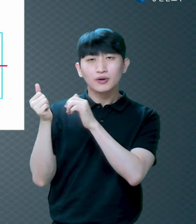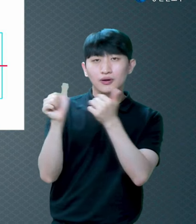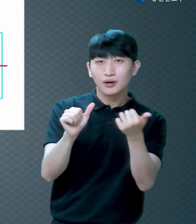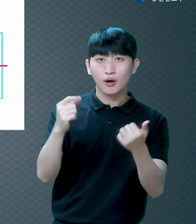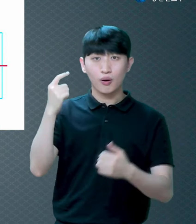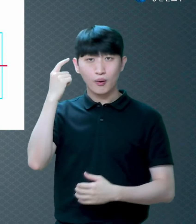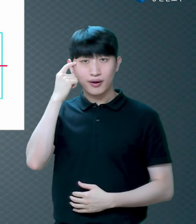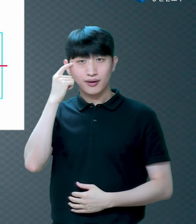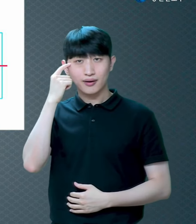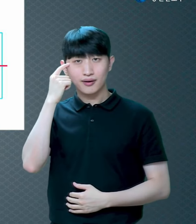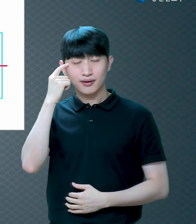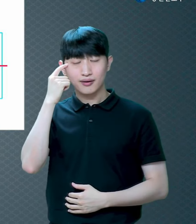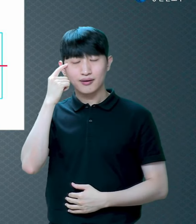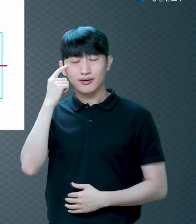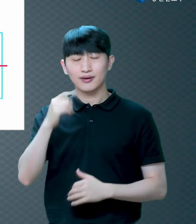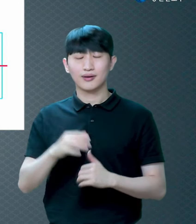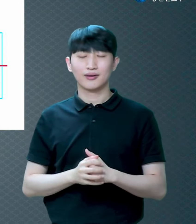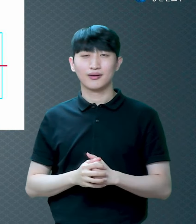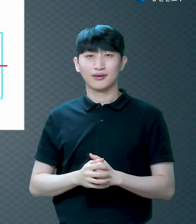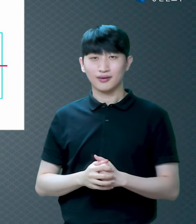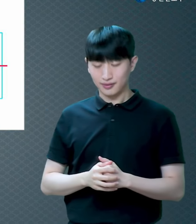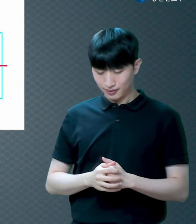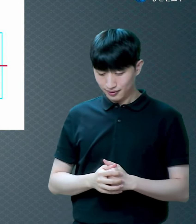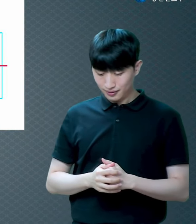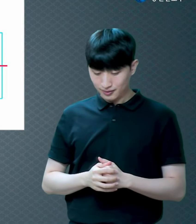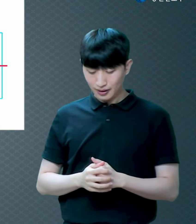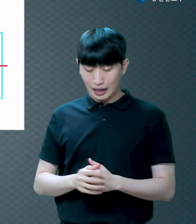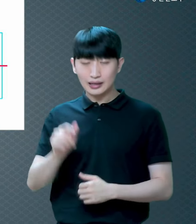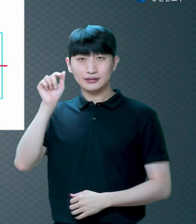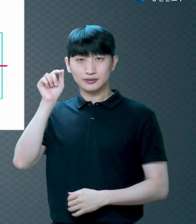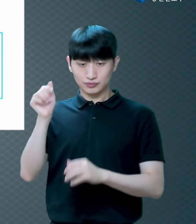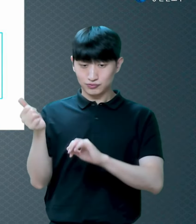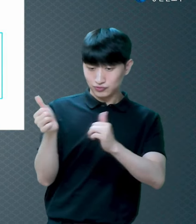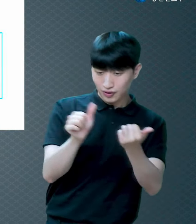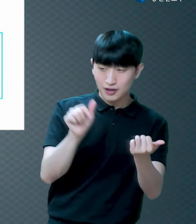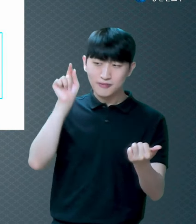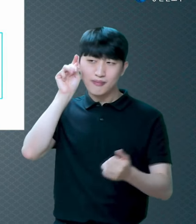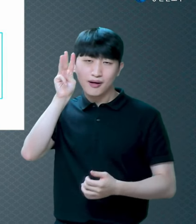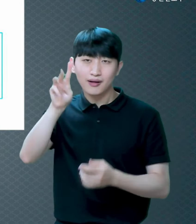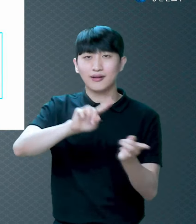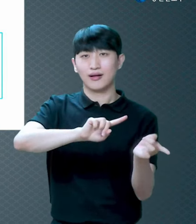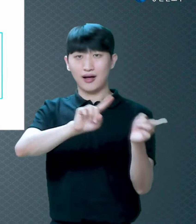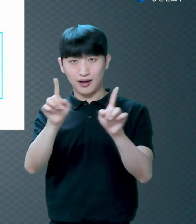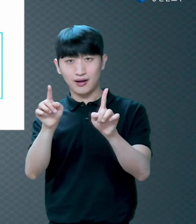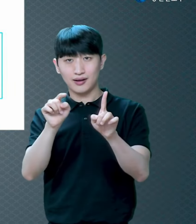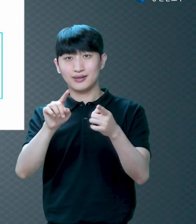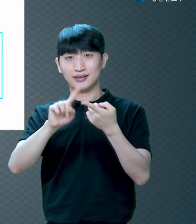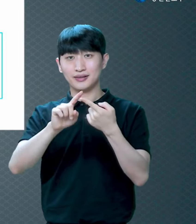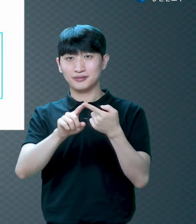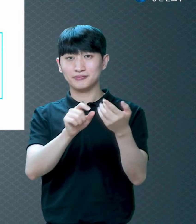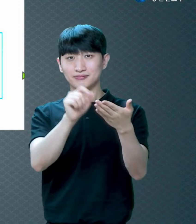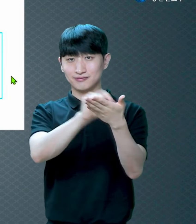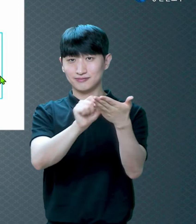보금의 내용을 이렇게 설명하고 있는 거예요 자